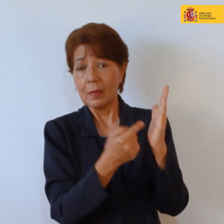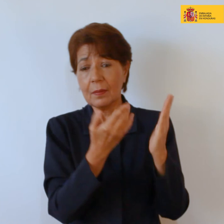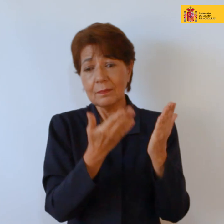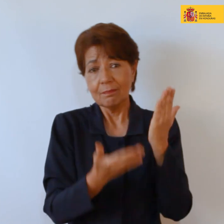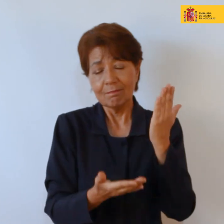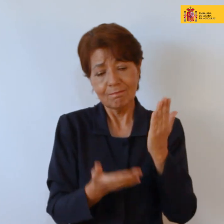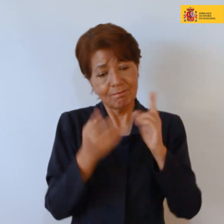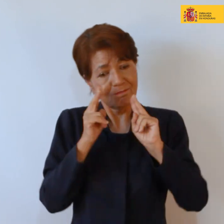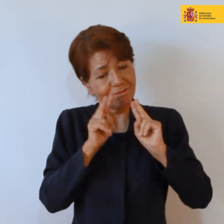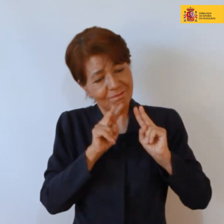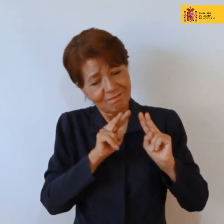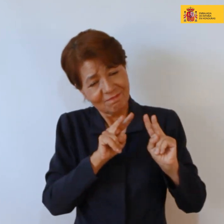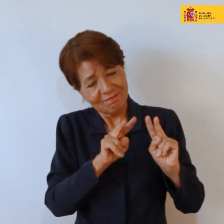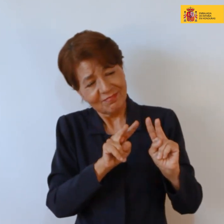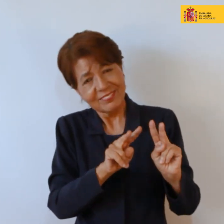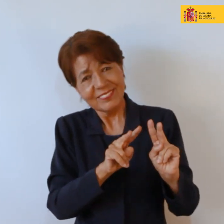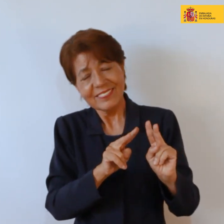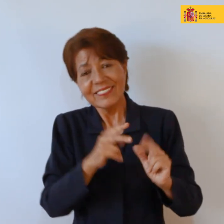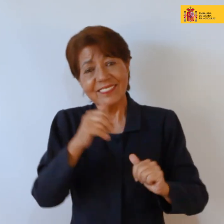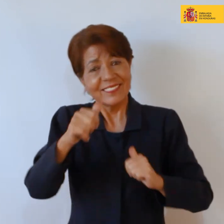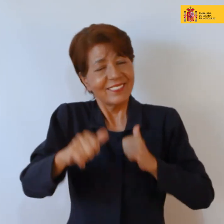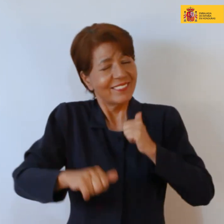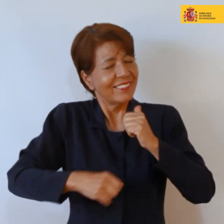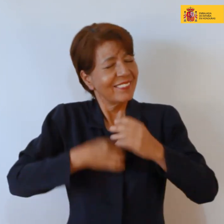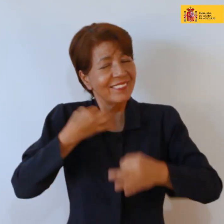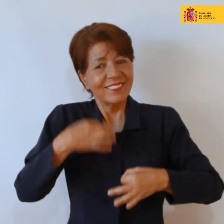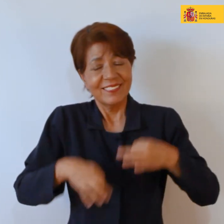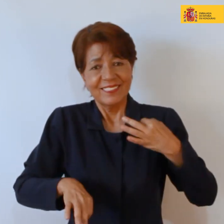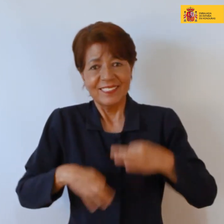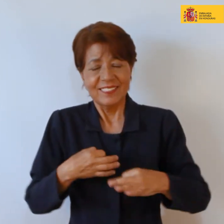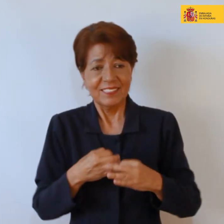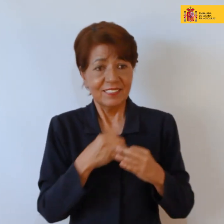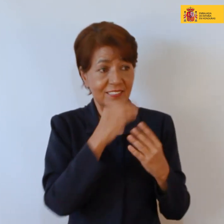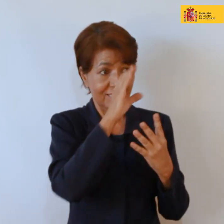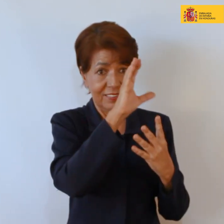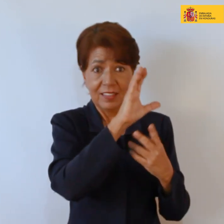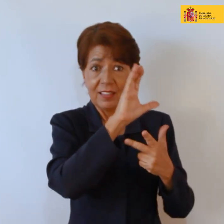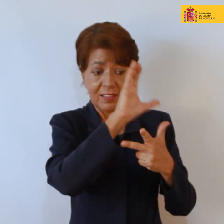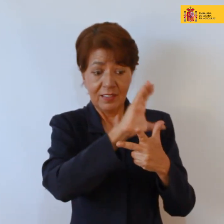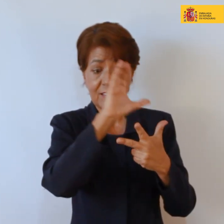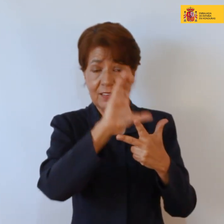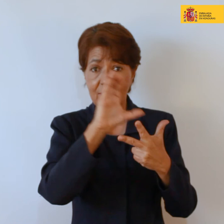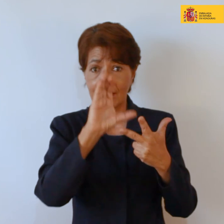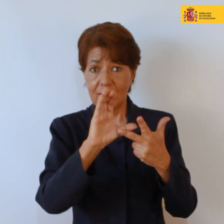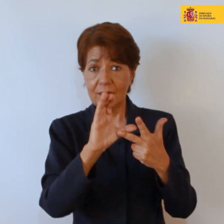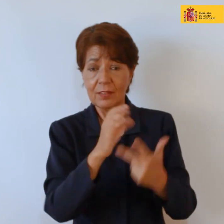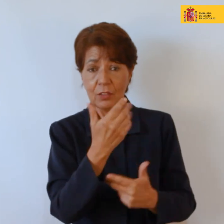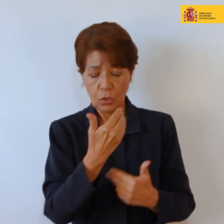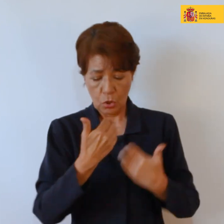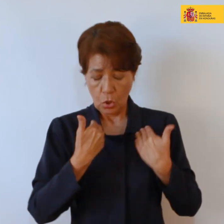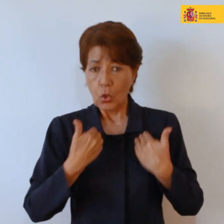vivas todas están felices y cada una de ellas en su cuerpo